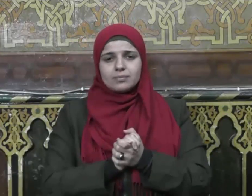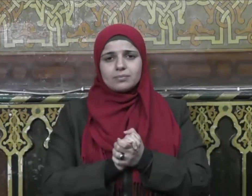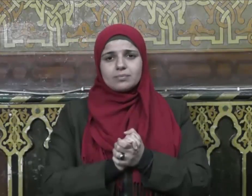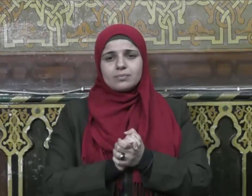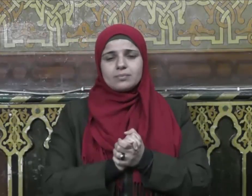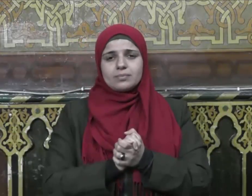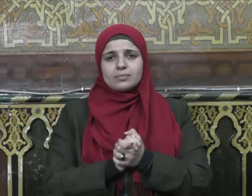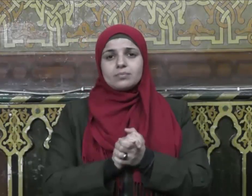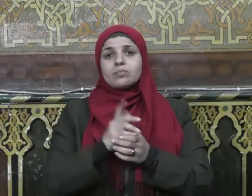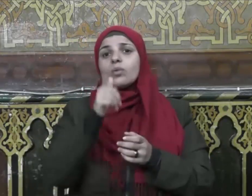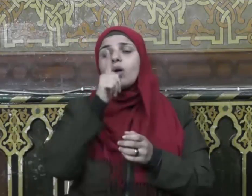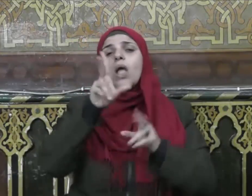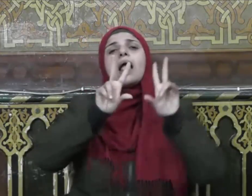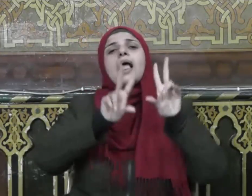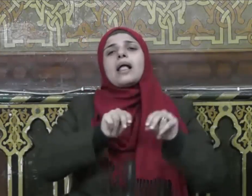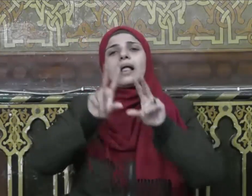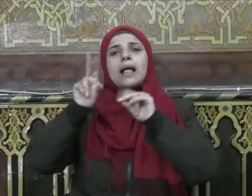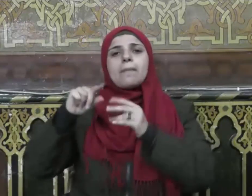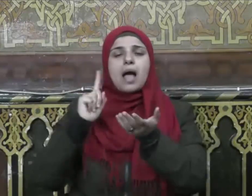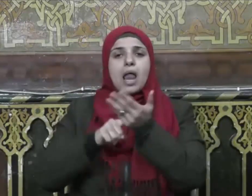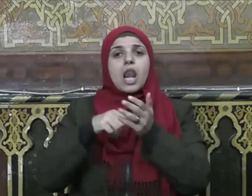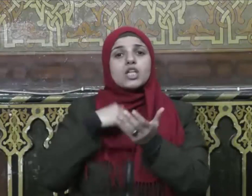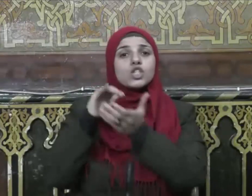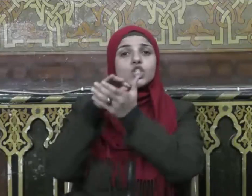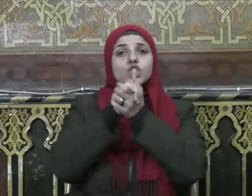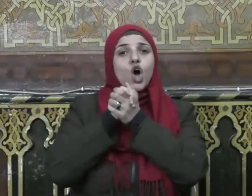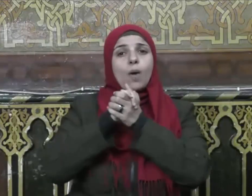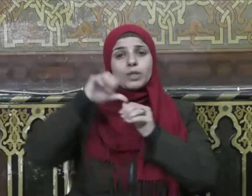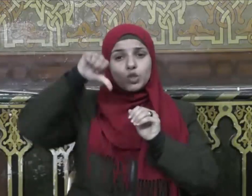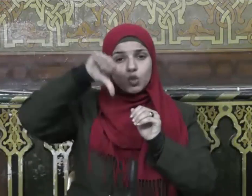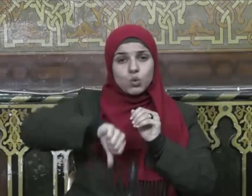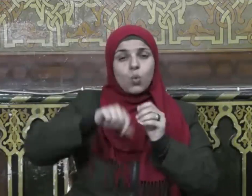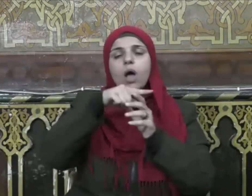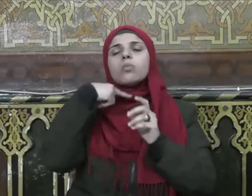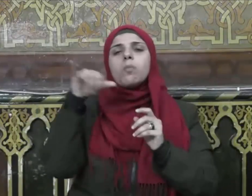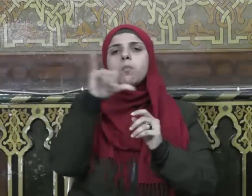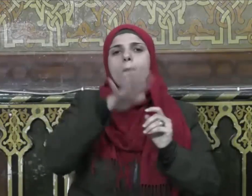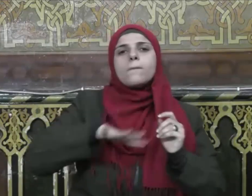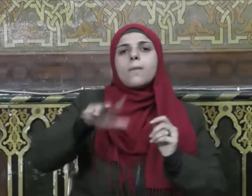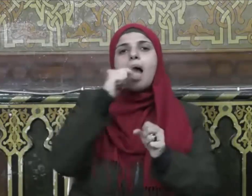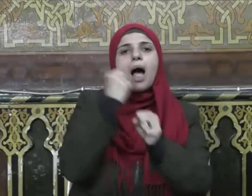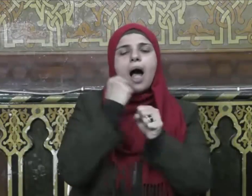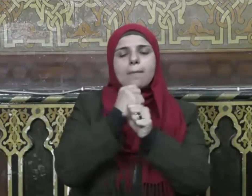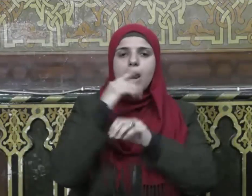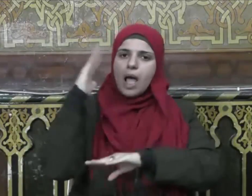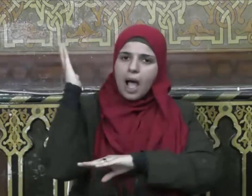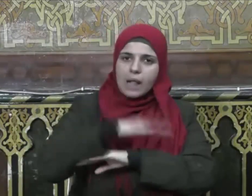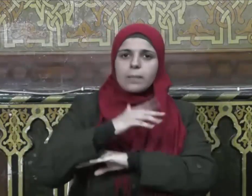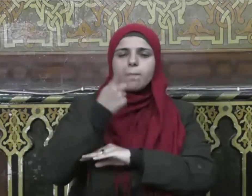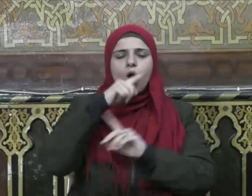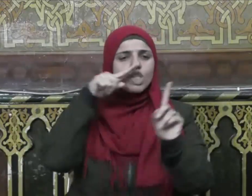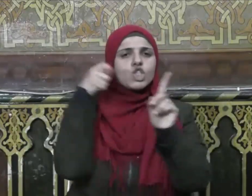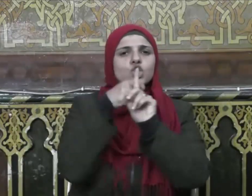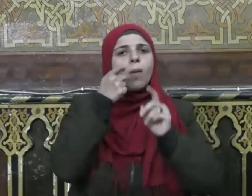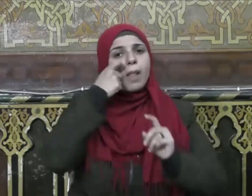وكما أن صحبة السوء تعد أداة هدم وظلم للنفس والغير